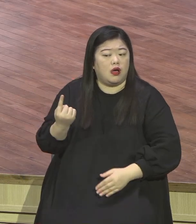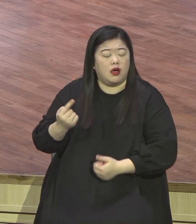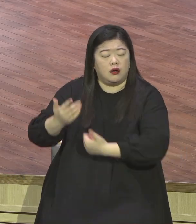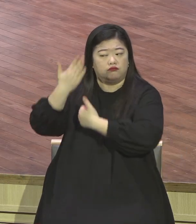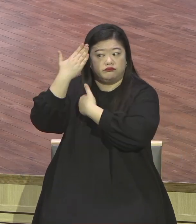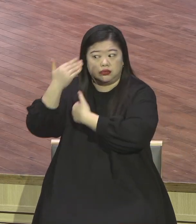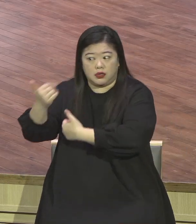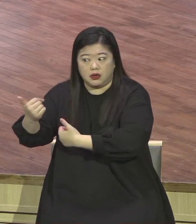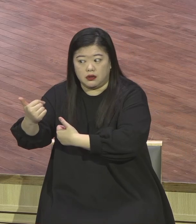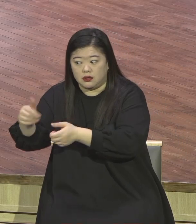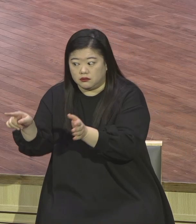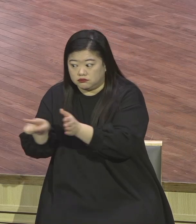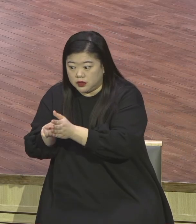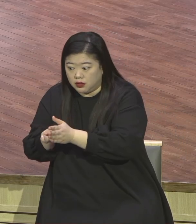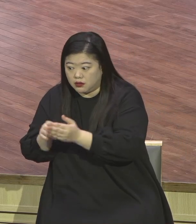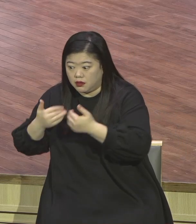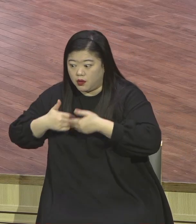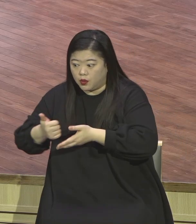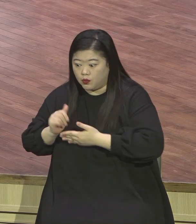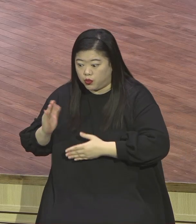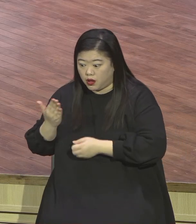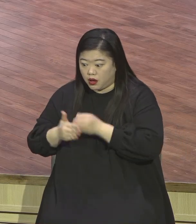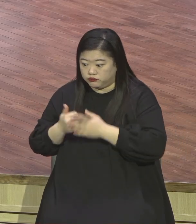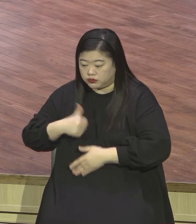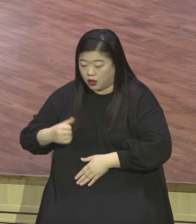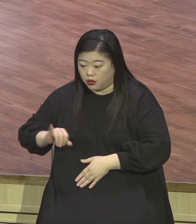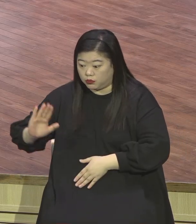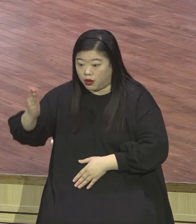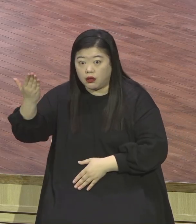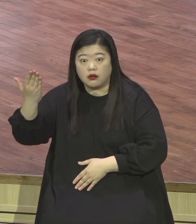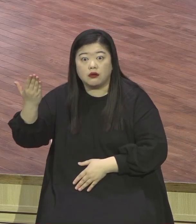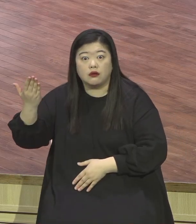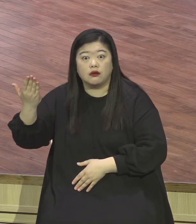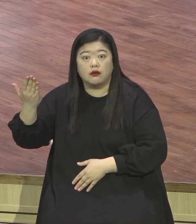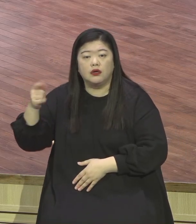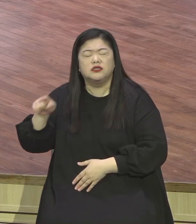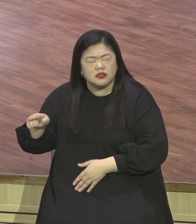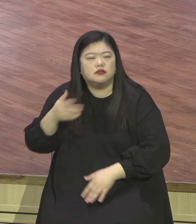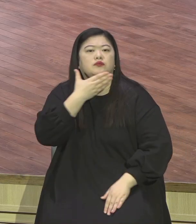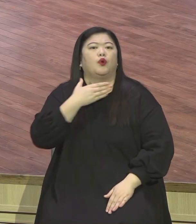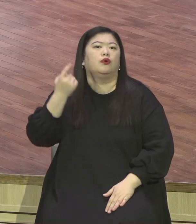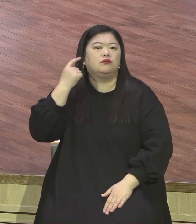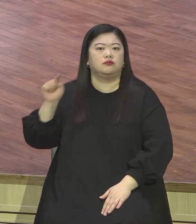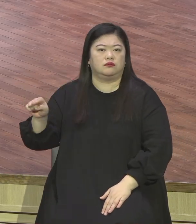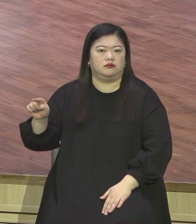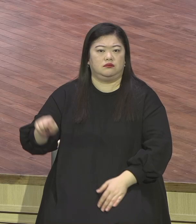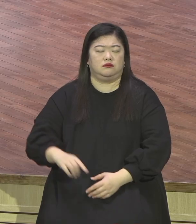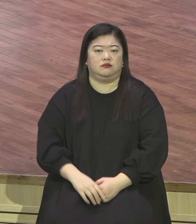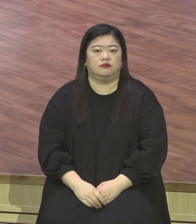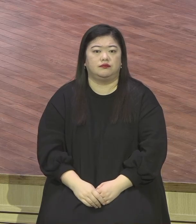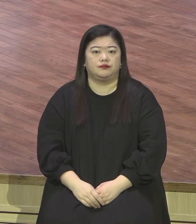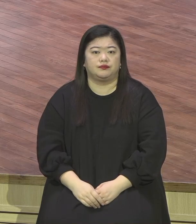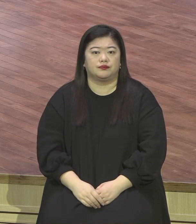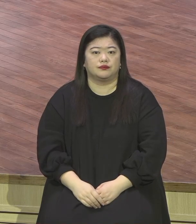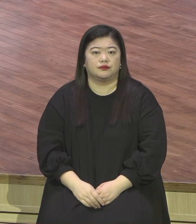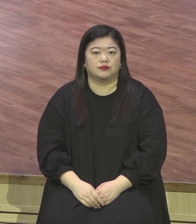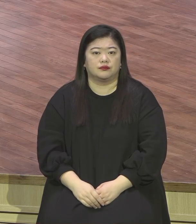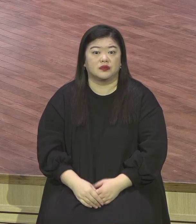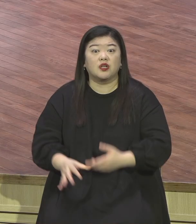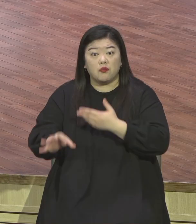그것이 복음입니다 하나님 찾아와서 어떻게 하면 되냐 영접만 하면 돼 영접